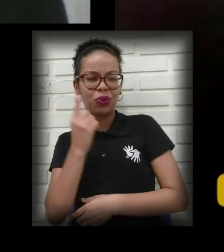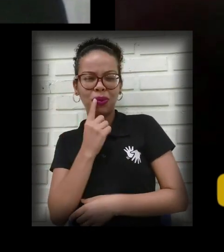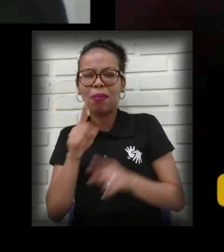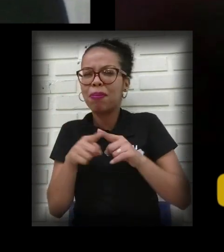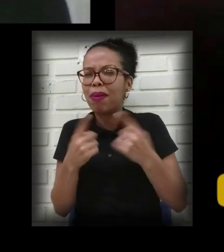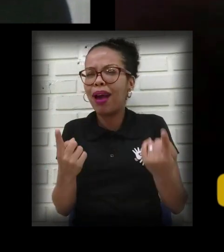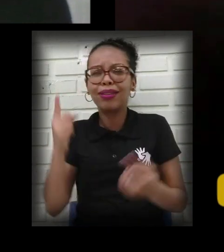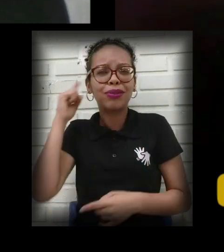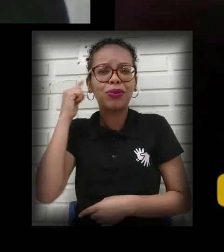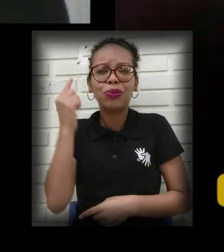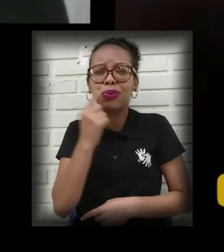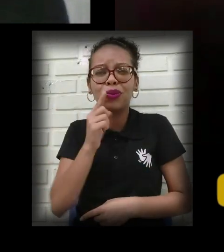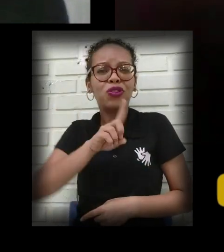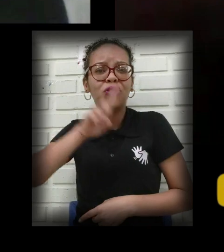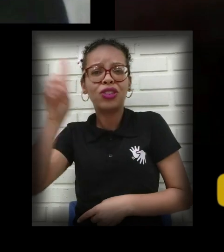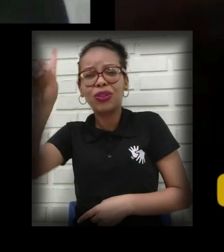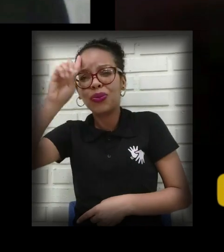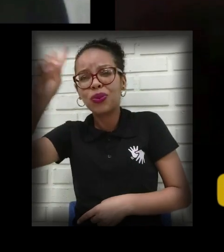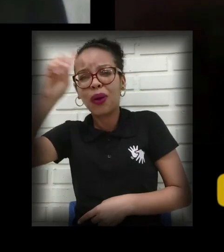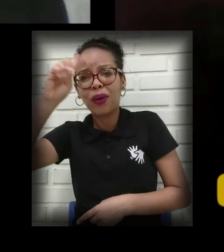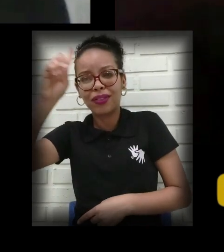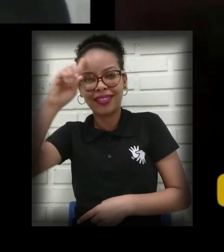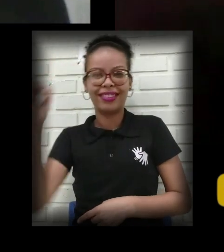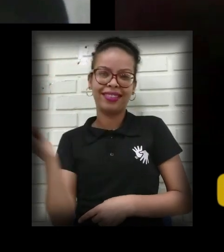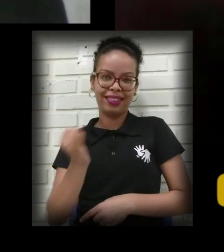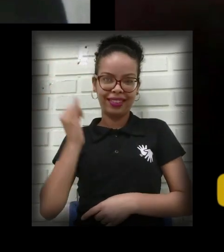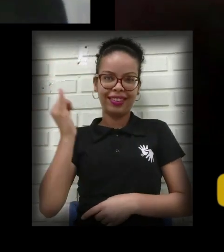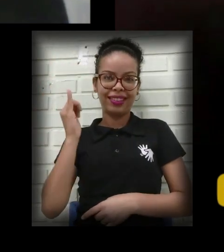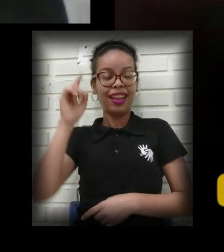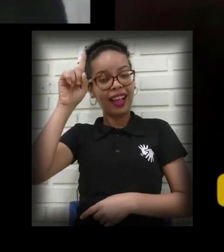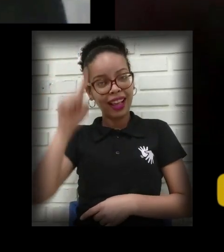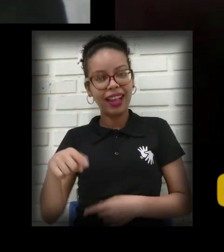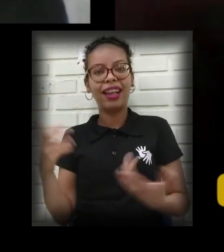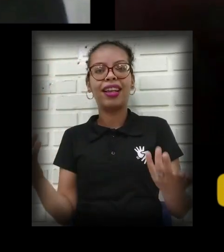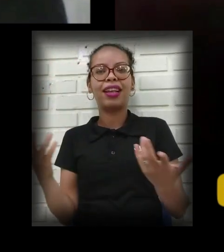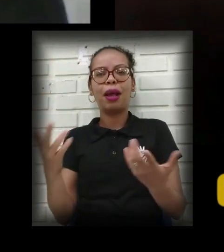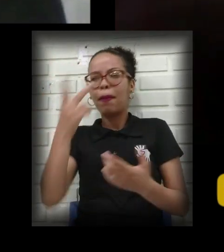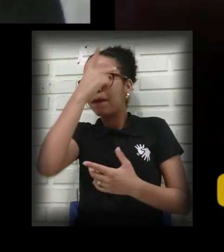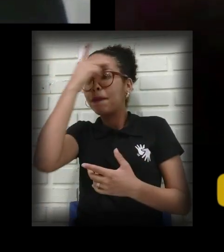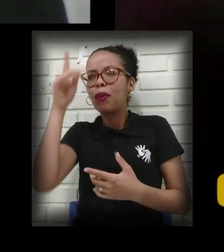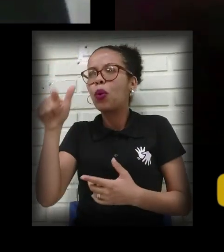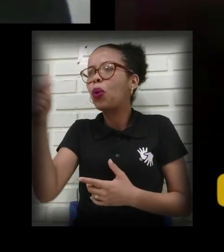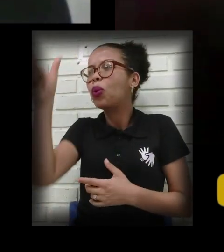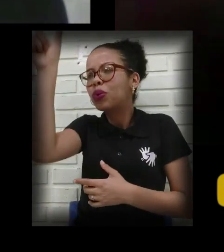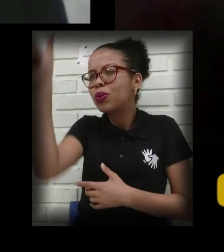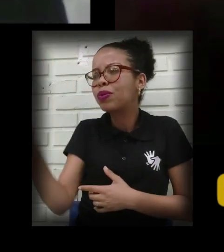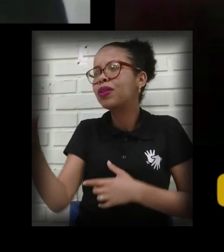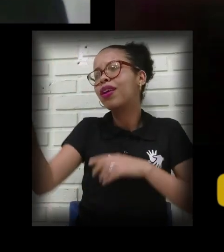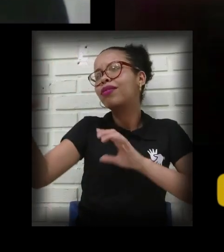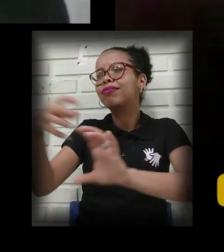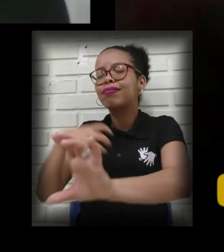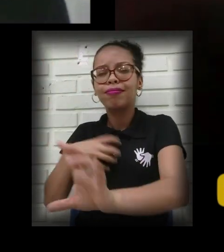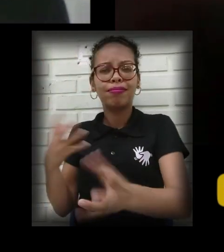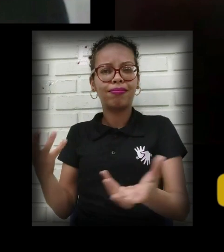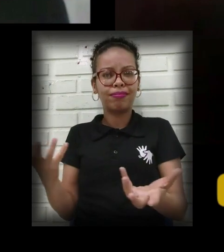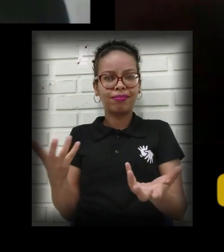qualquer dia do ano, né? Todos os dias é dia do outro. não é de um